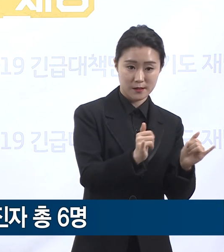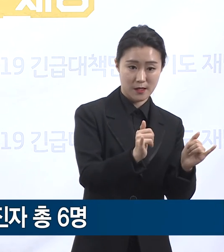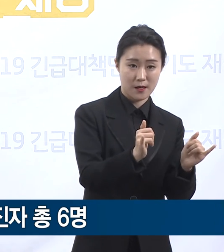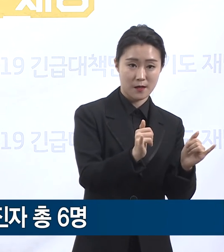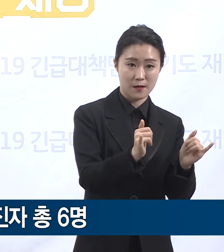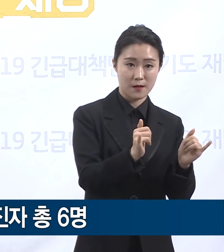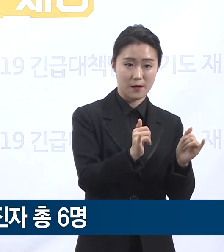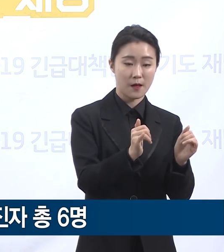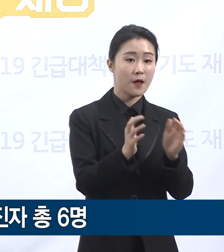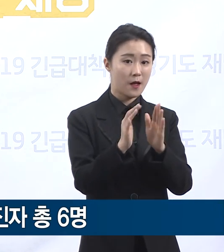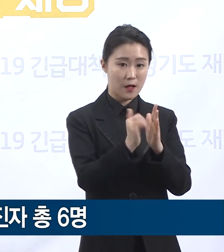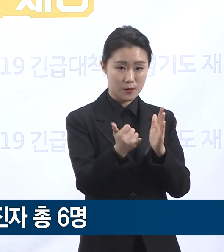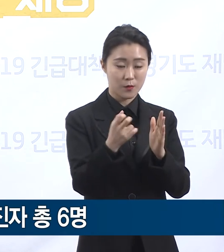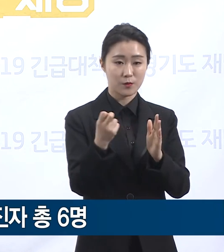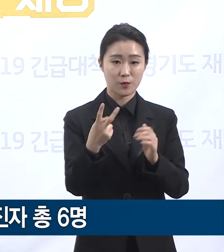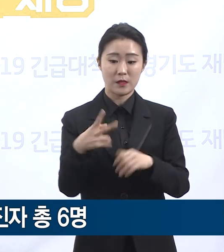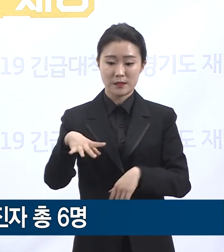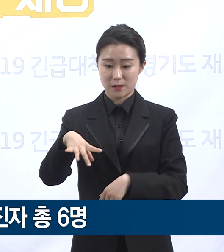다른 환자입니다.